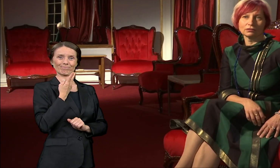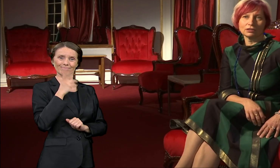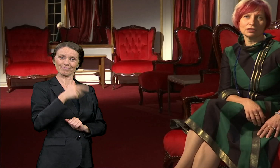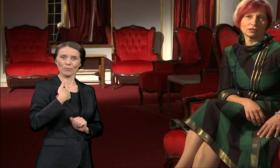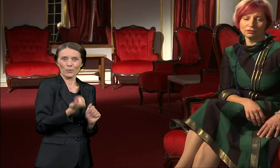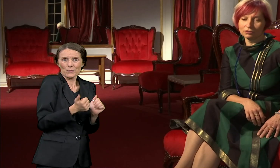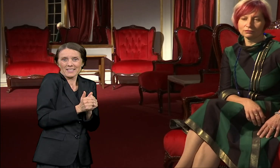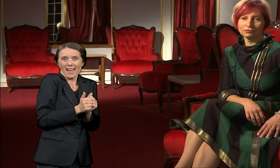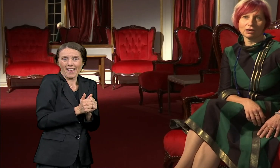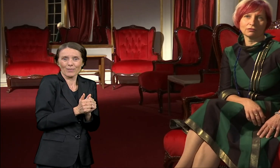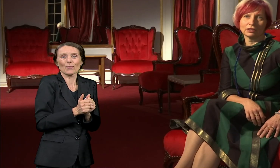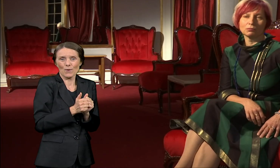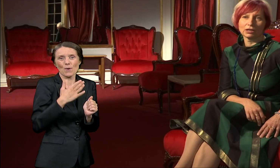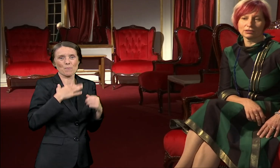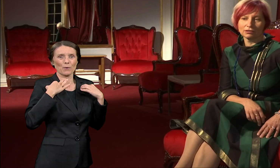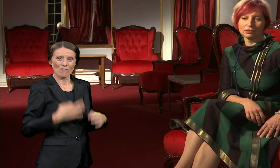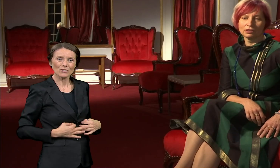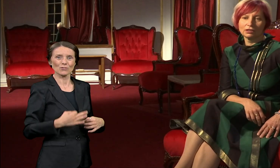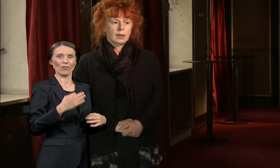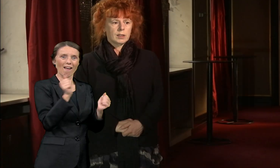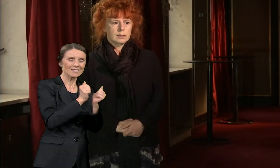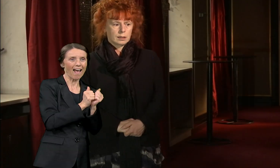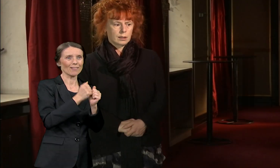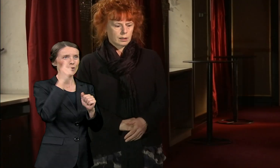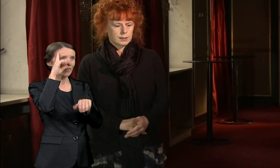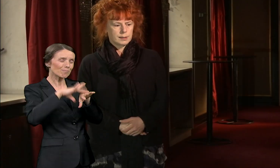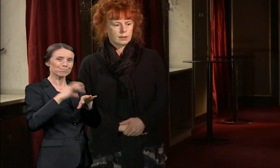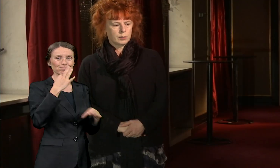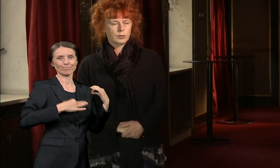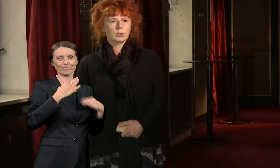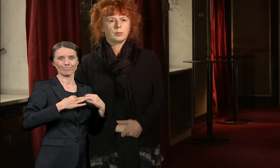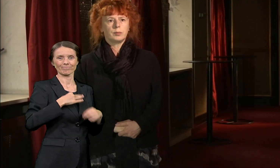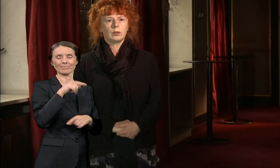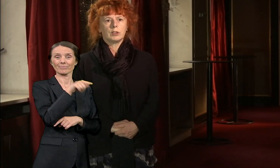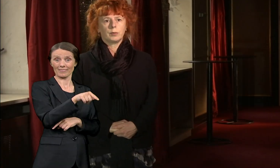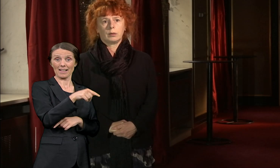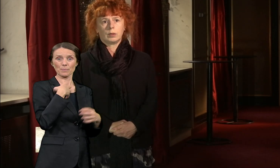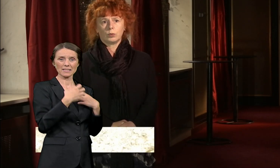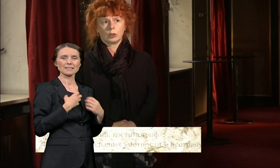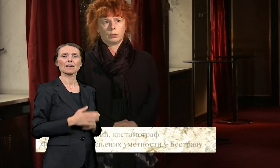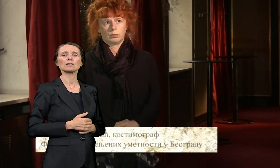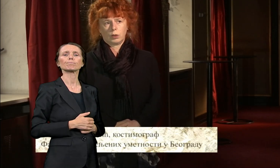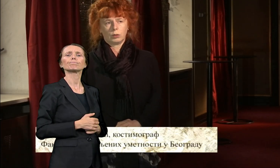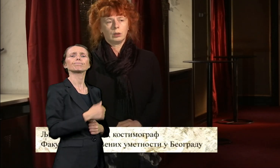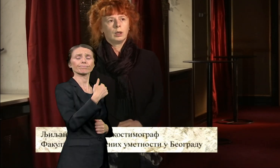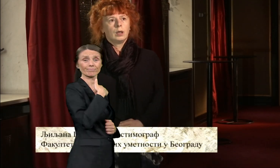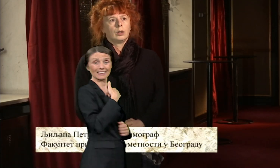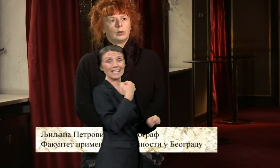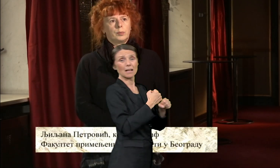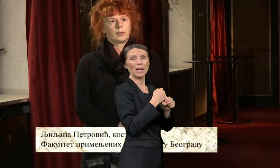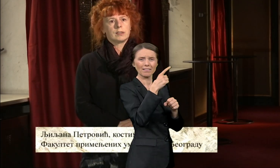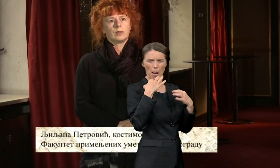na izradi takve jedne predstave. Samo asistiranje profesorki Berberović me je naučilo mnogo.